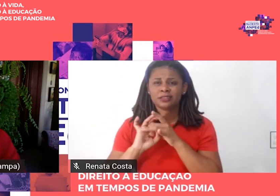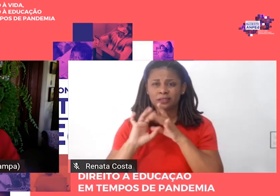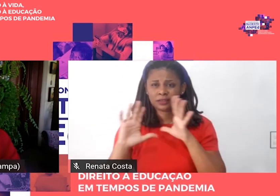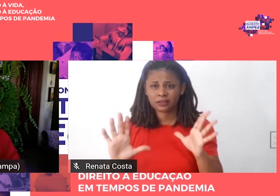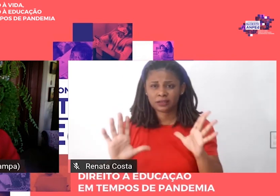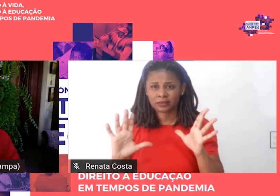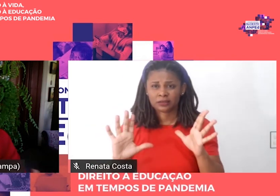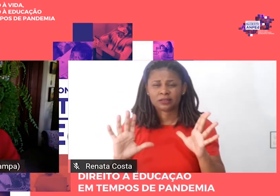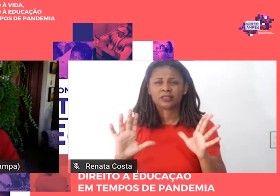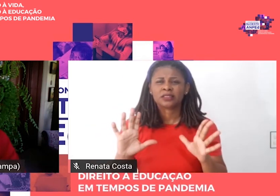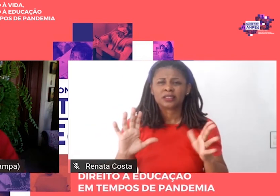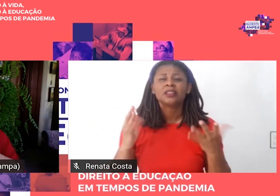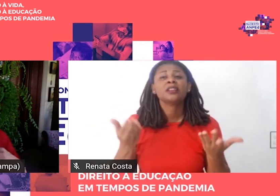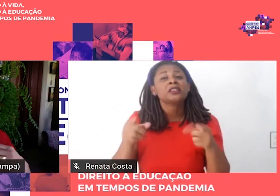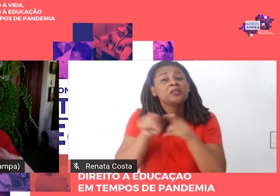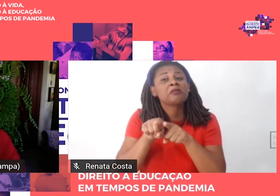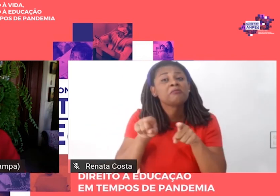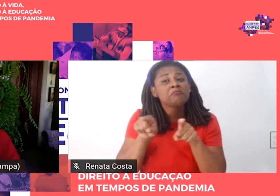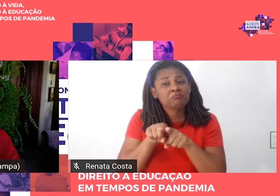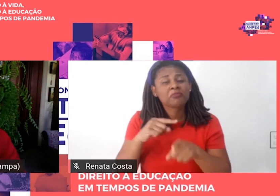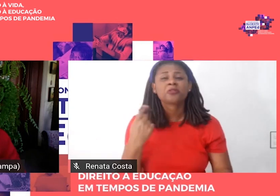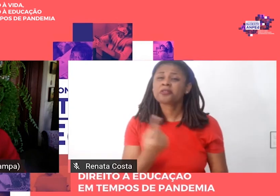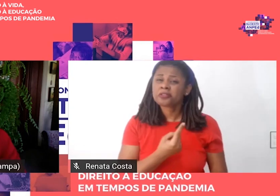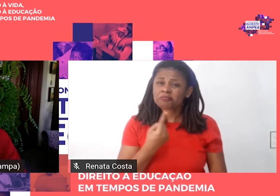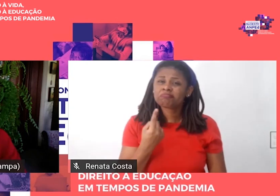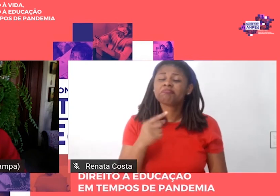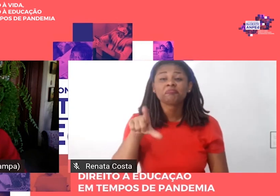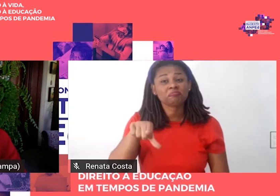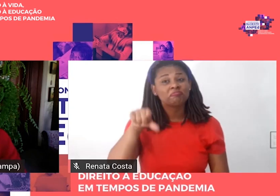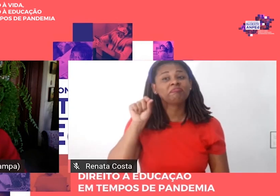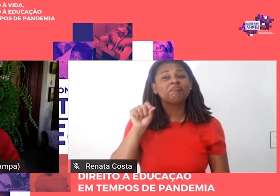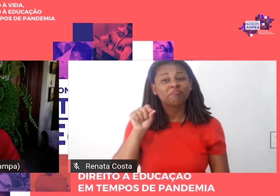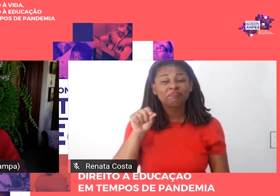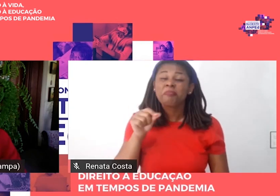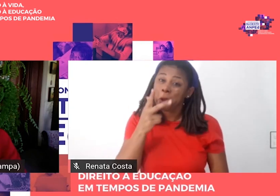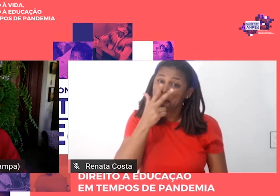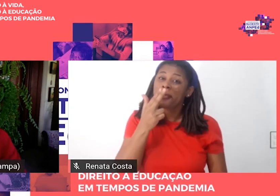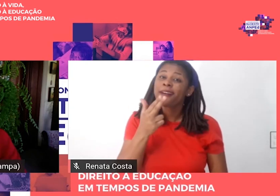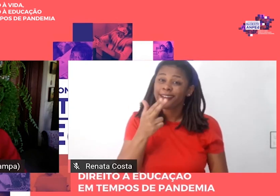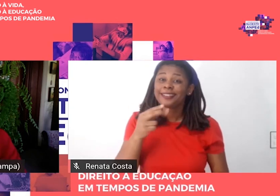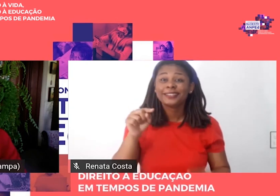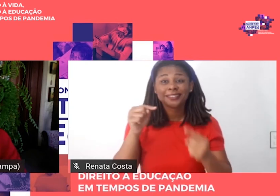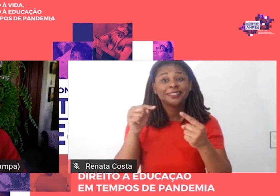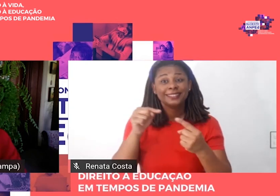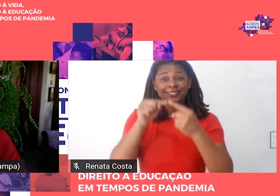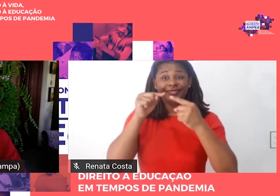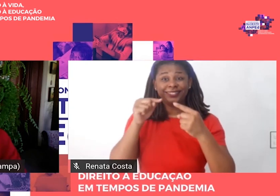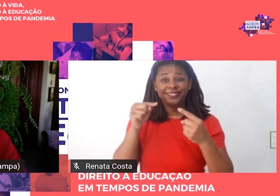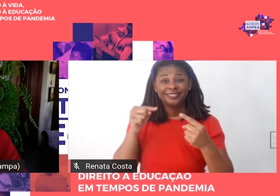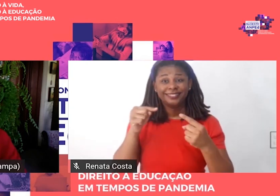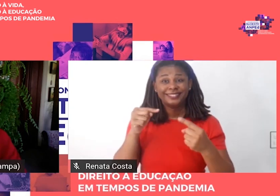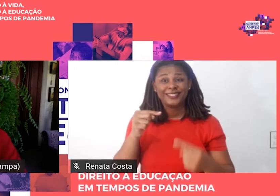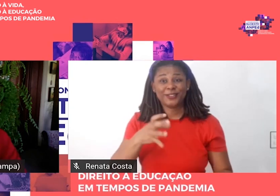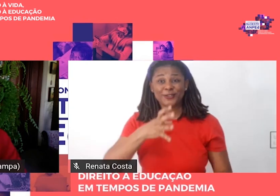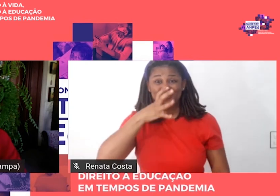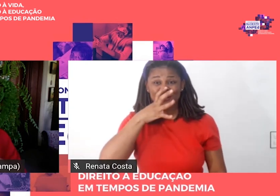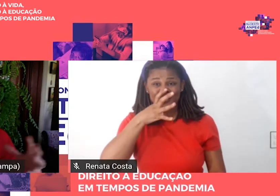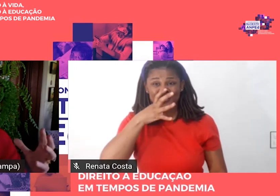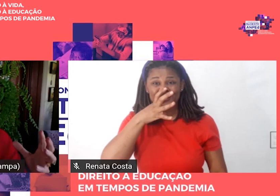por acaso, mas uma feliz coincidência com a obra de Dermeval Saviari.